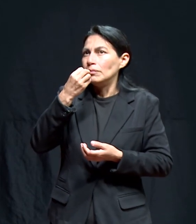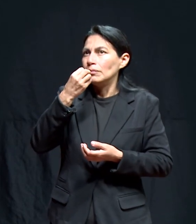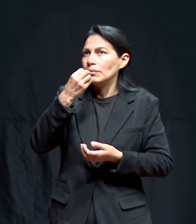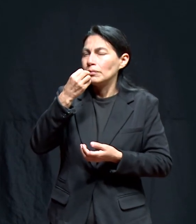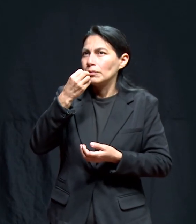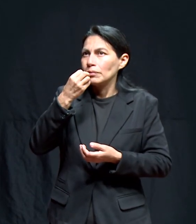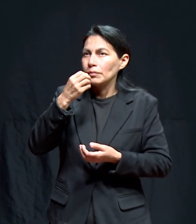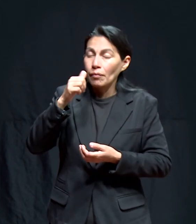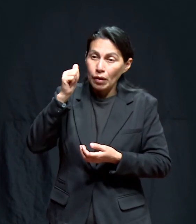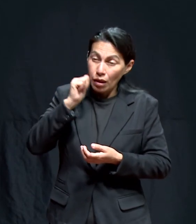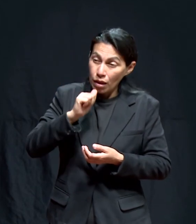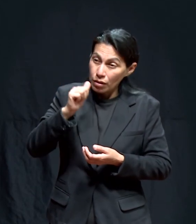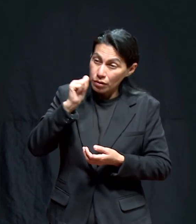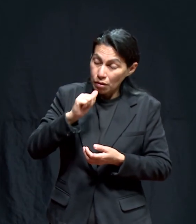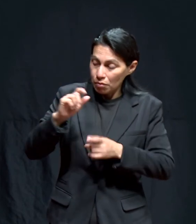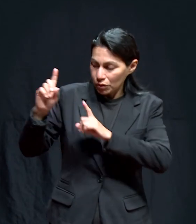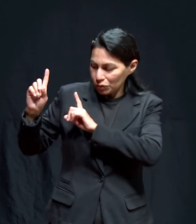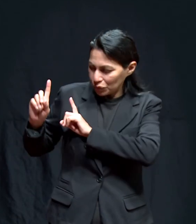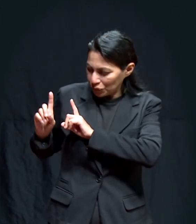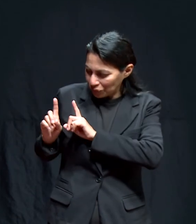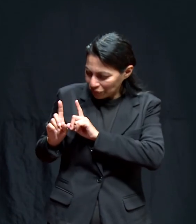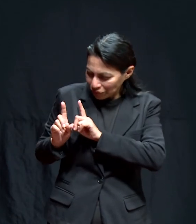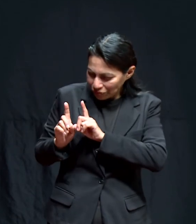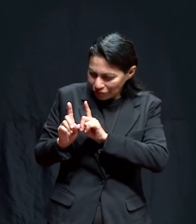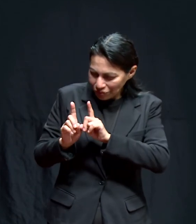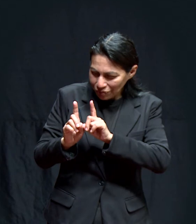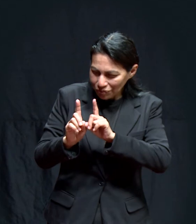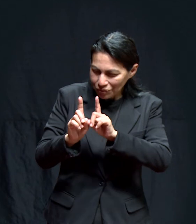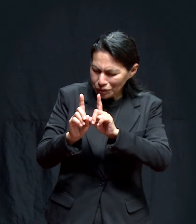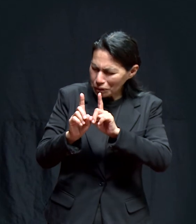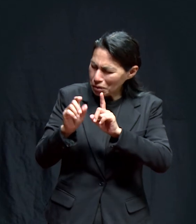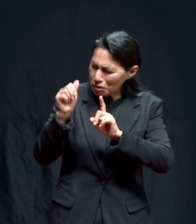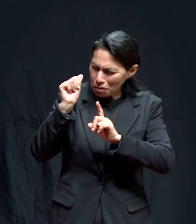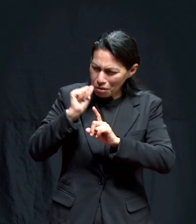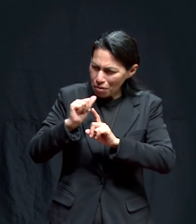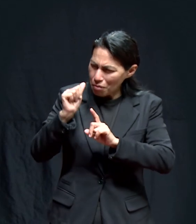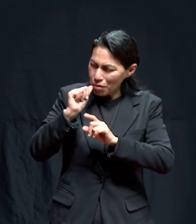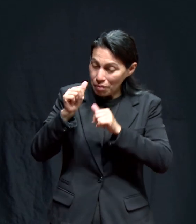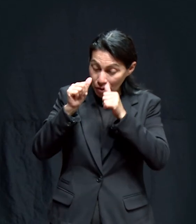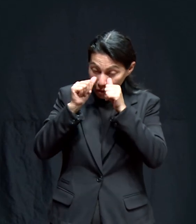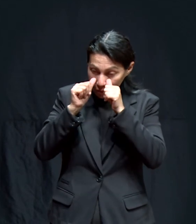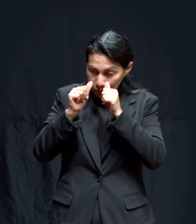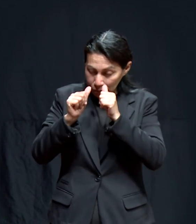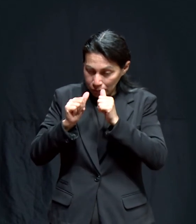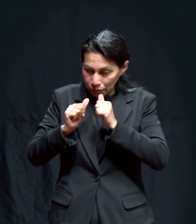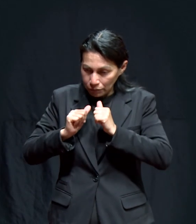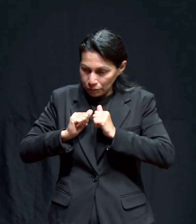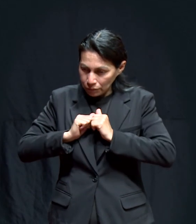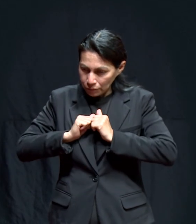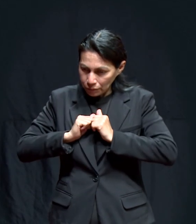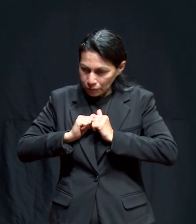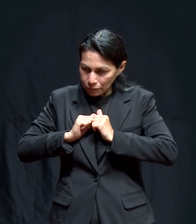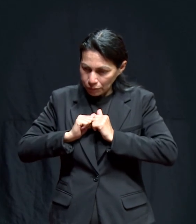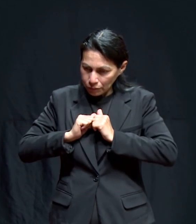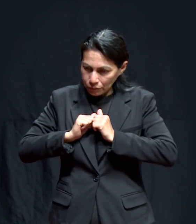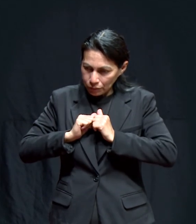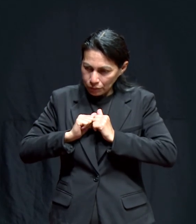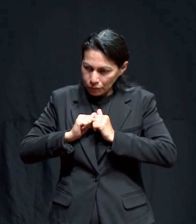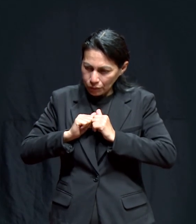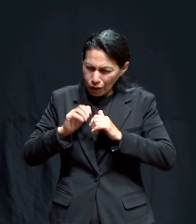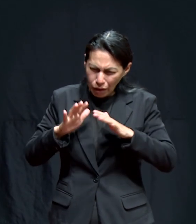que siempre está a mi lado. Amén. Que siempre me escucha.